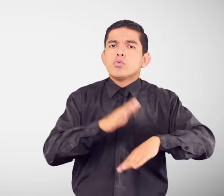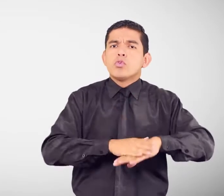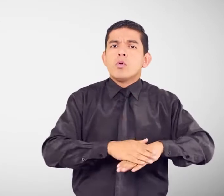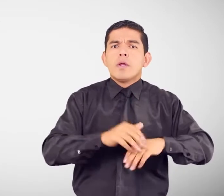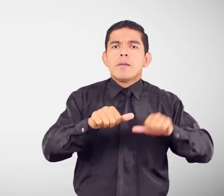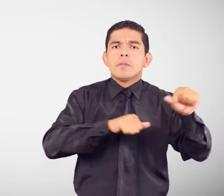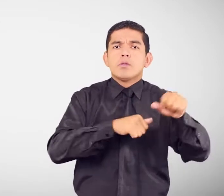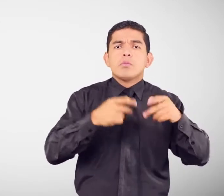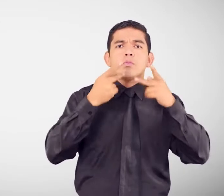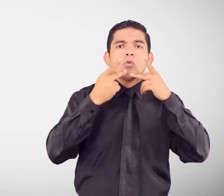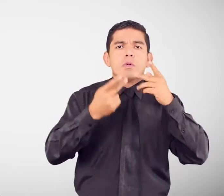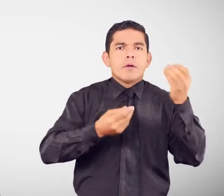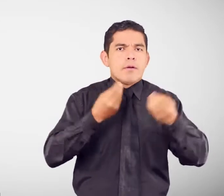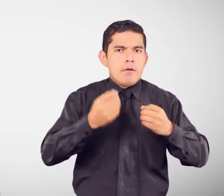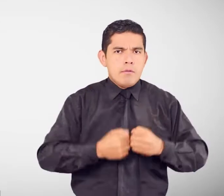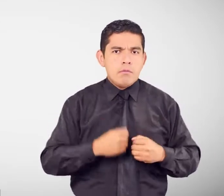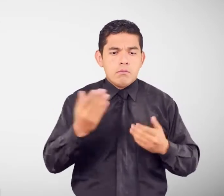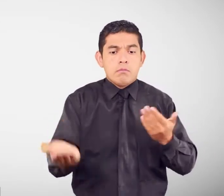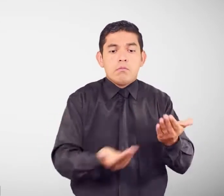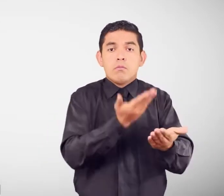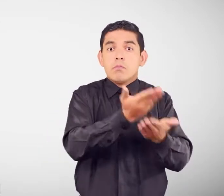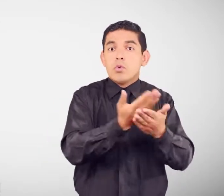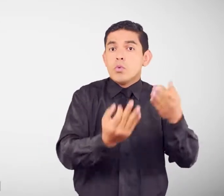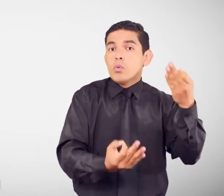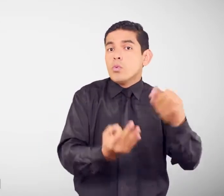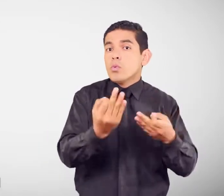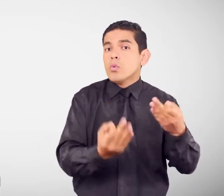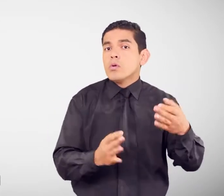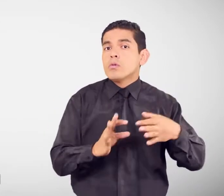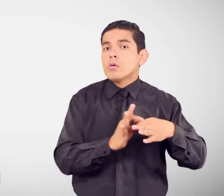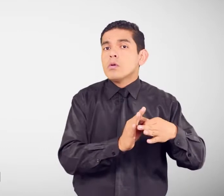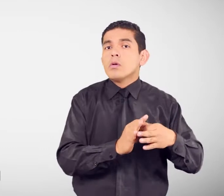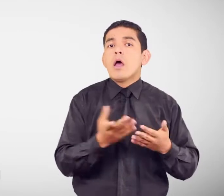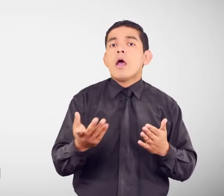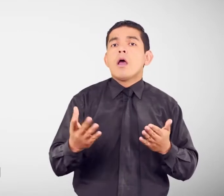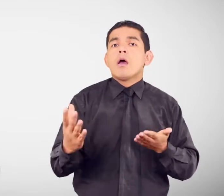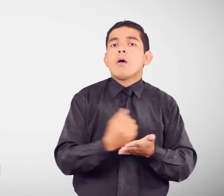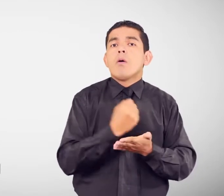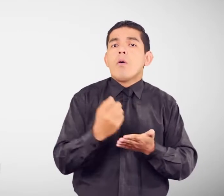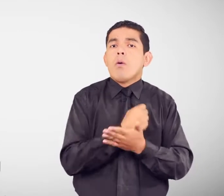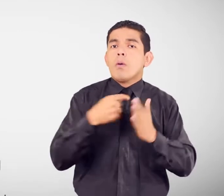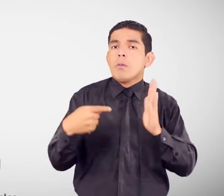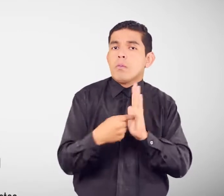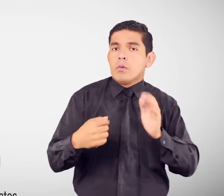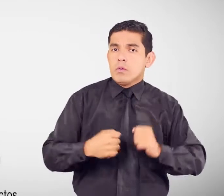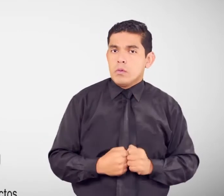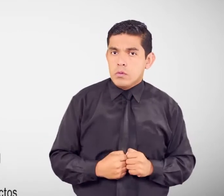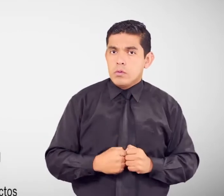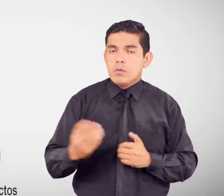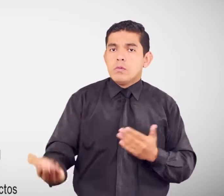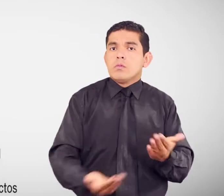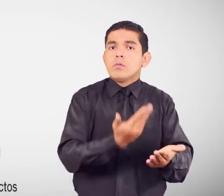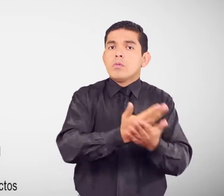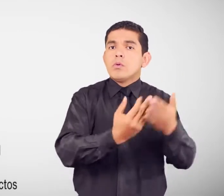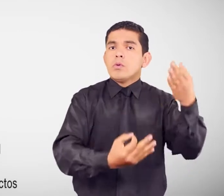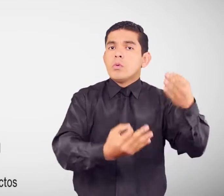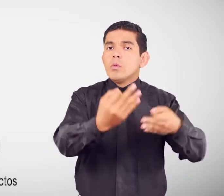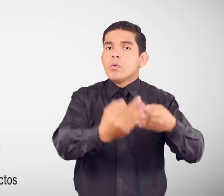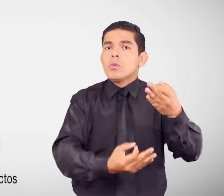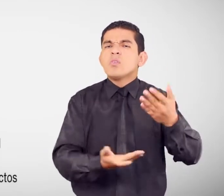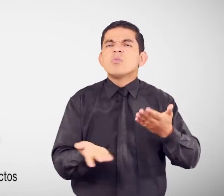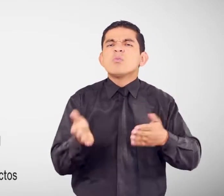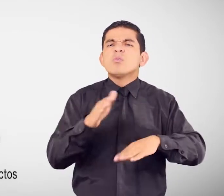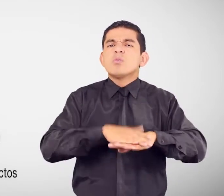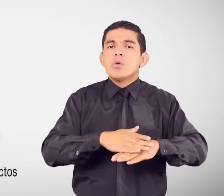pública Interponer juicios relacionados con el cobro de impuestos y tributos Interponer juicios relacionados